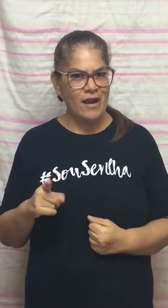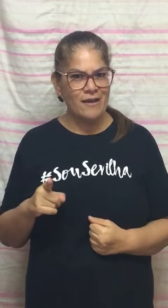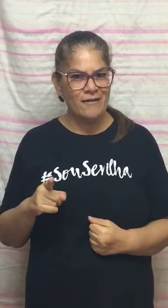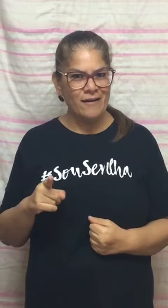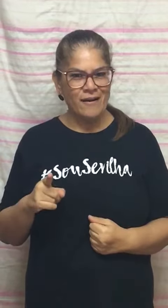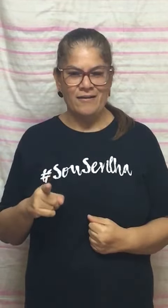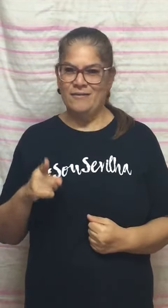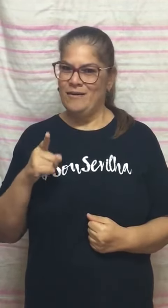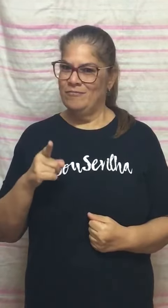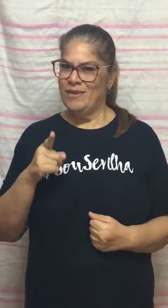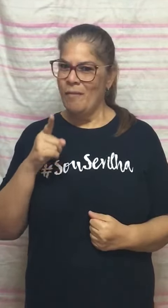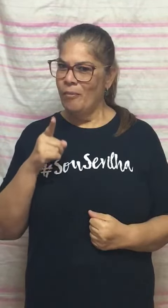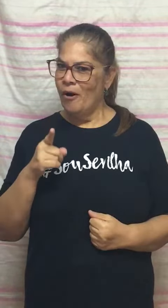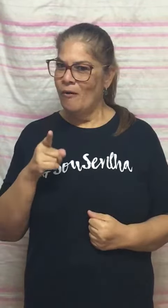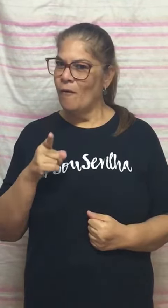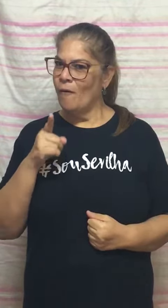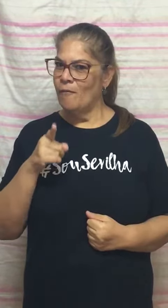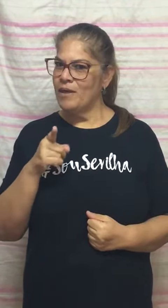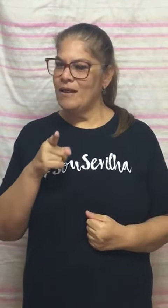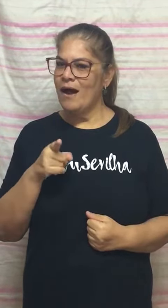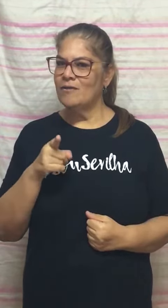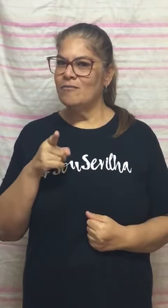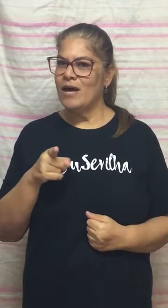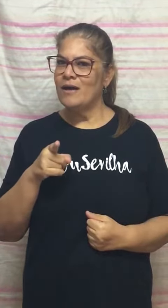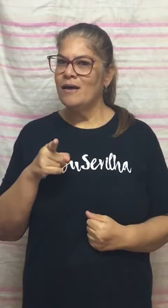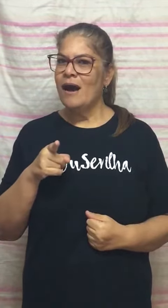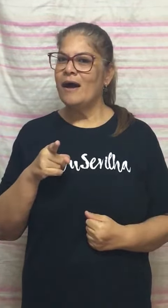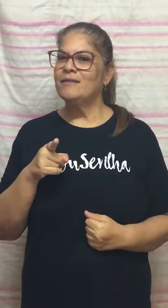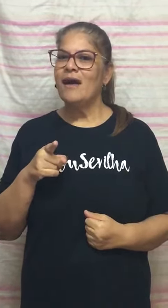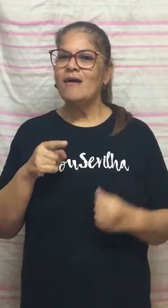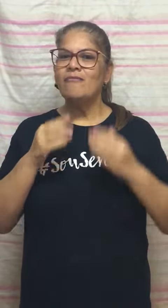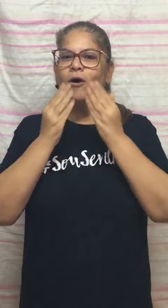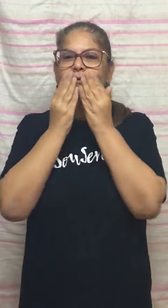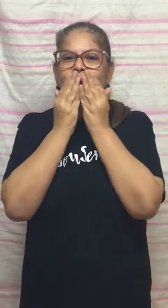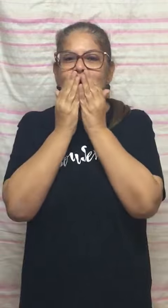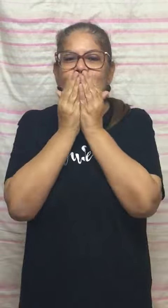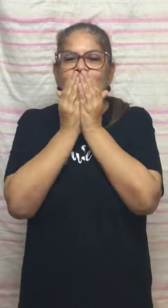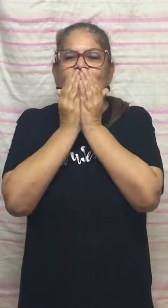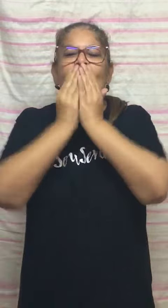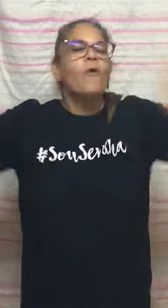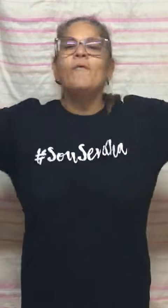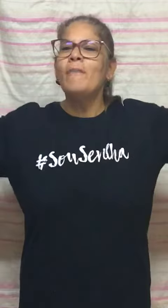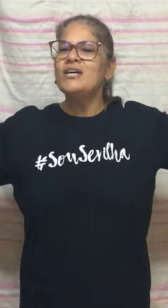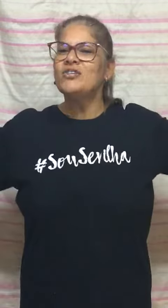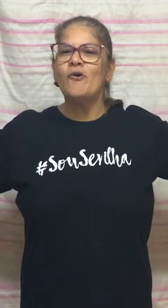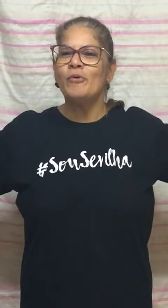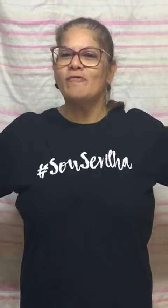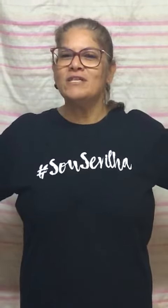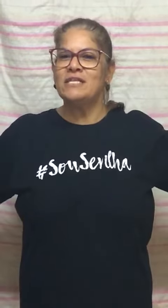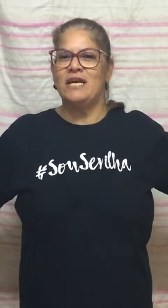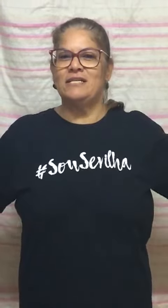hein? Então tá bom, combinado, hein? Até a volta, viu? Um beijão para vocês!